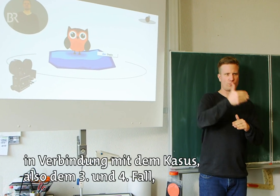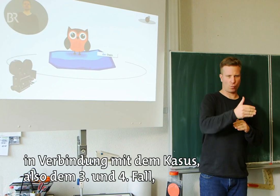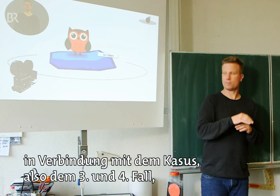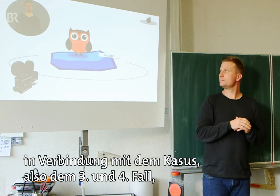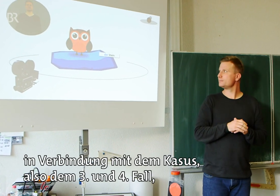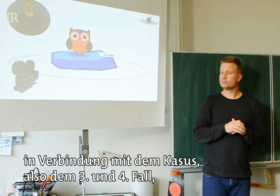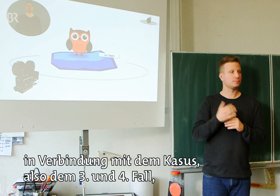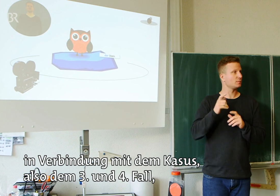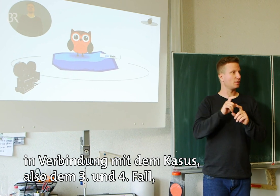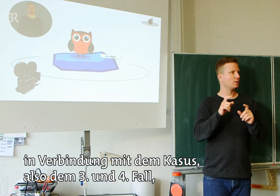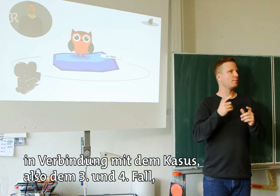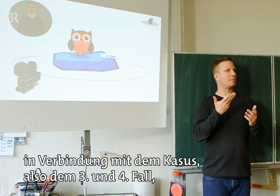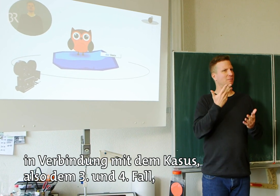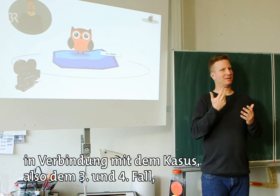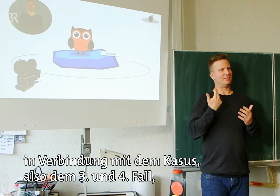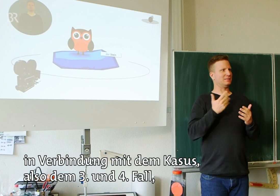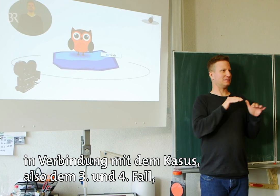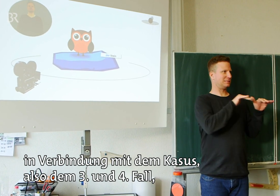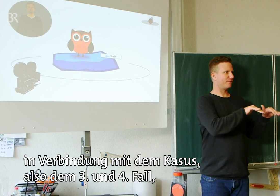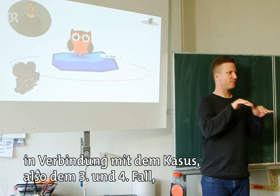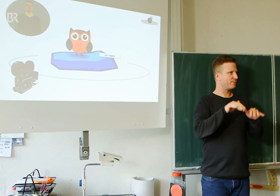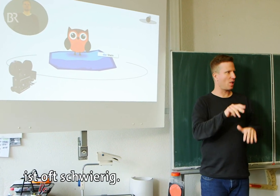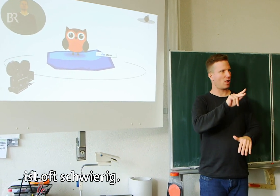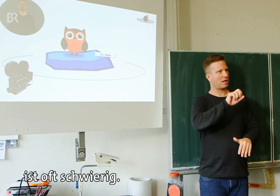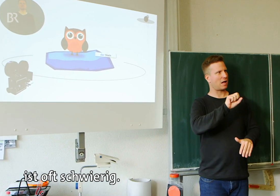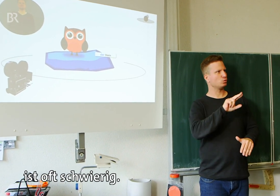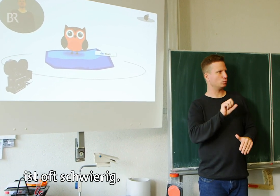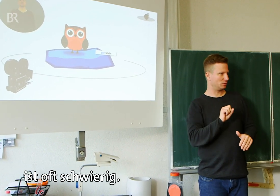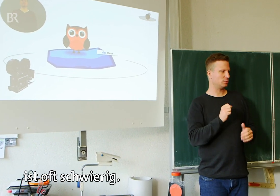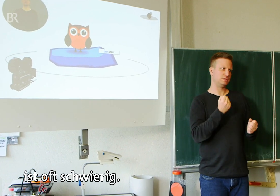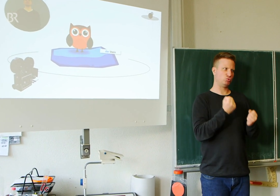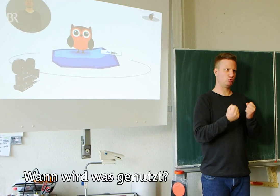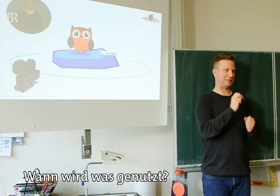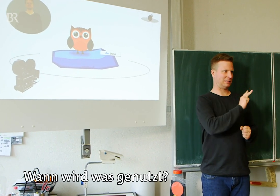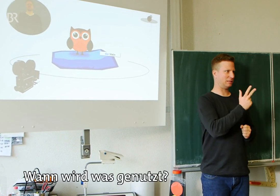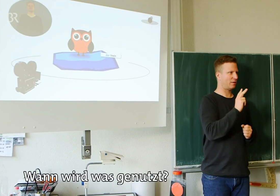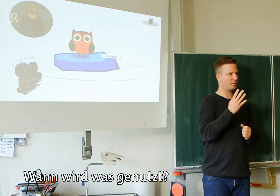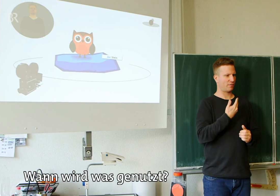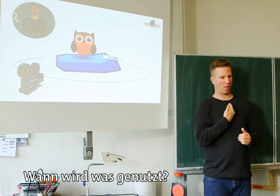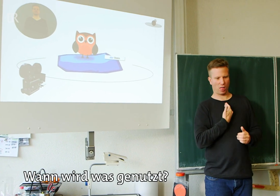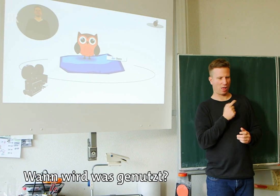vor. In Verbindung mit dem Kasus, also dem dritten und vierten Fall, ist oft schwierig. Wann wird was genutzt?